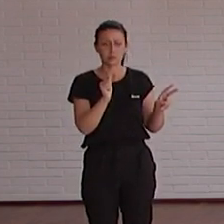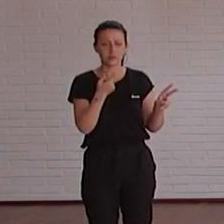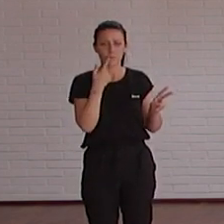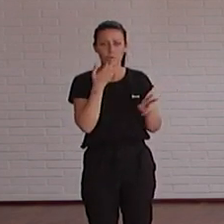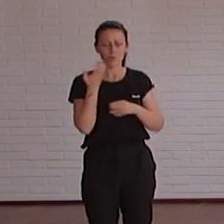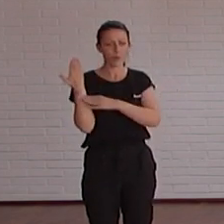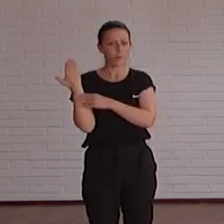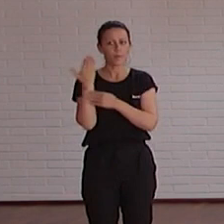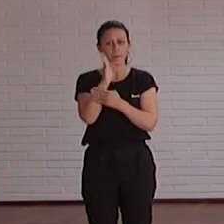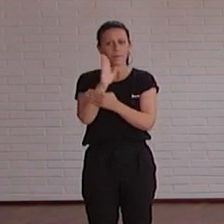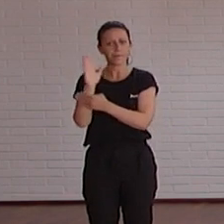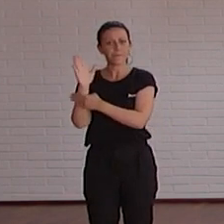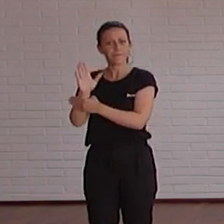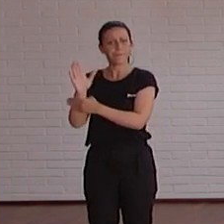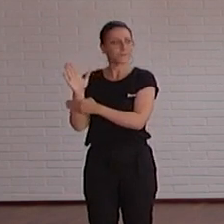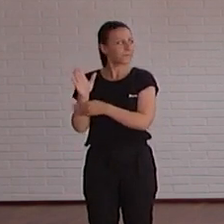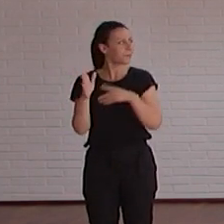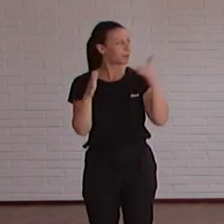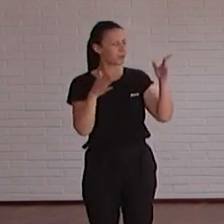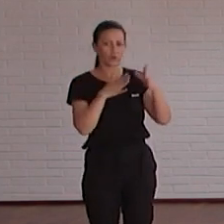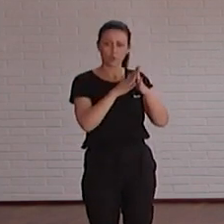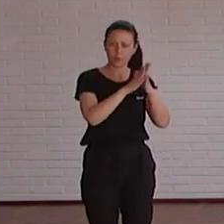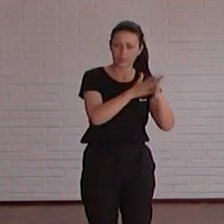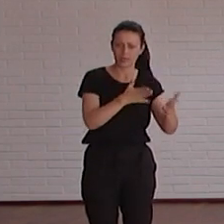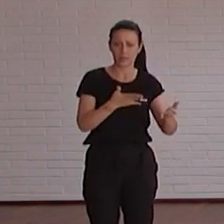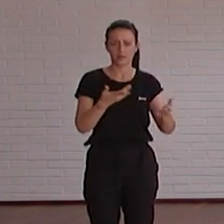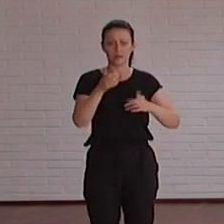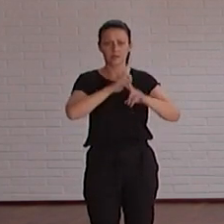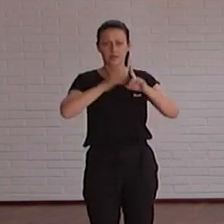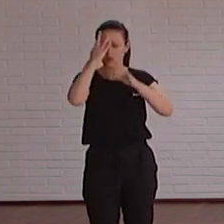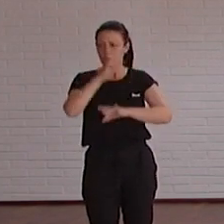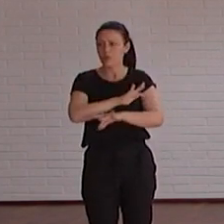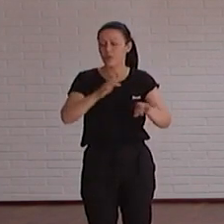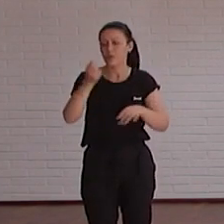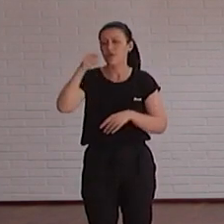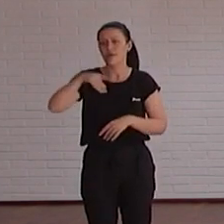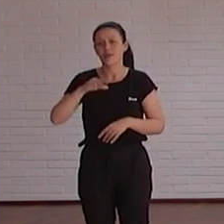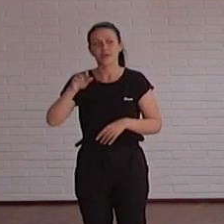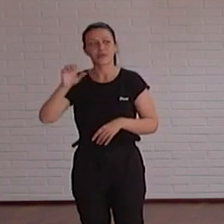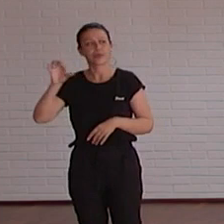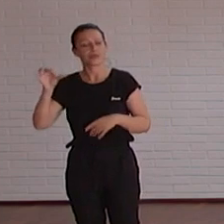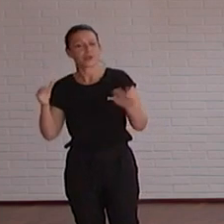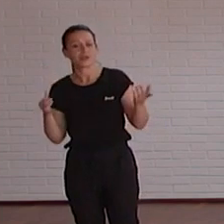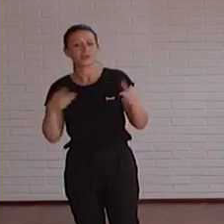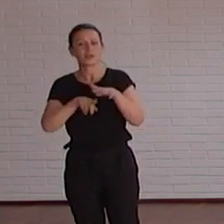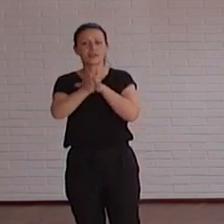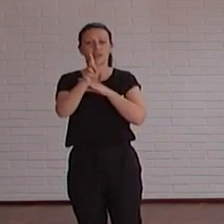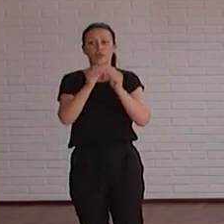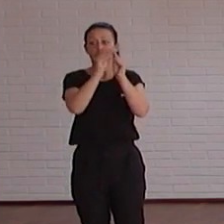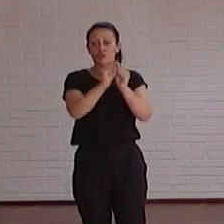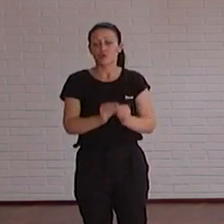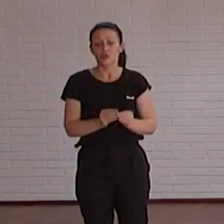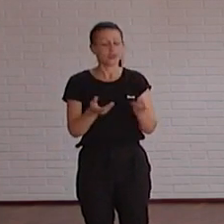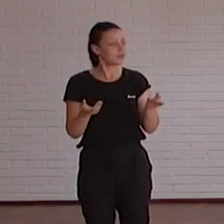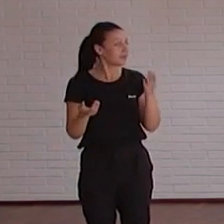protagonistas los problemas que he comentado la inmediatez de María la dificultad de concienciación de Andrés de los desarrolladores por ejemplo